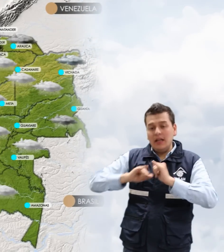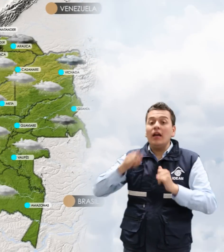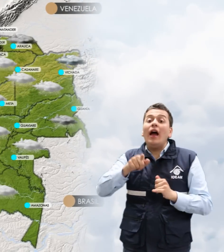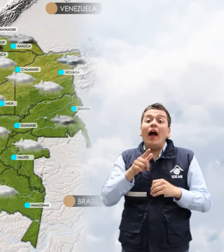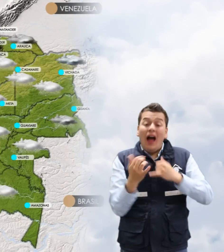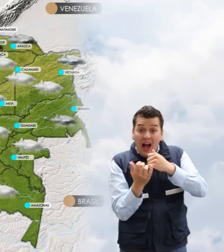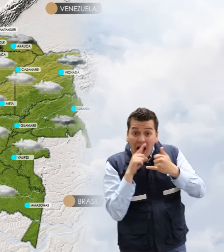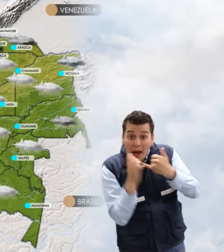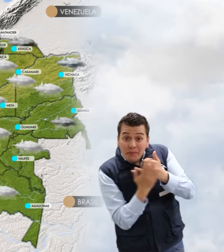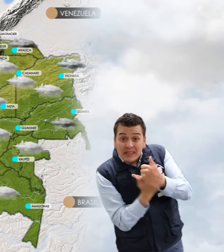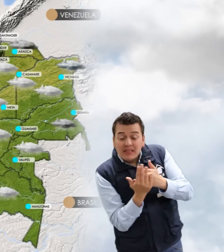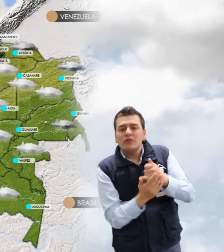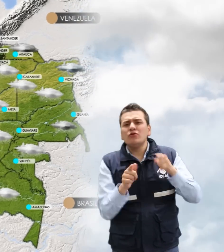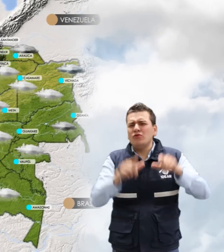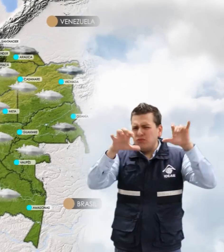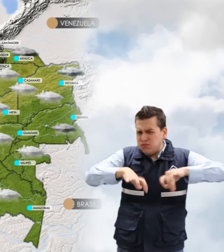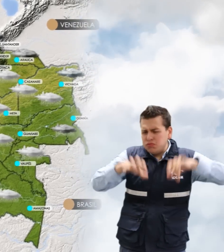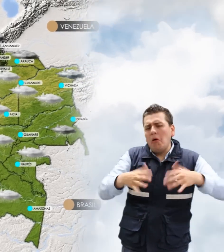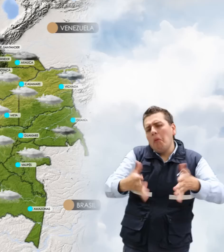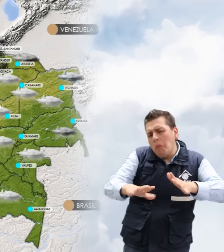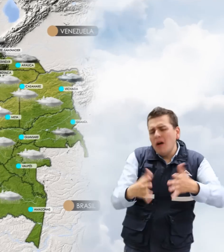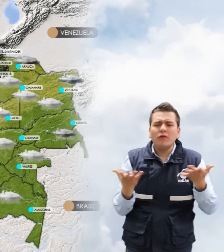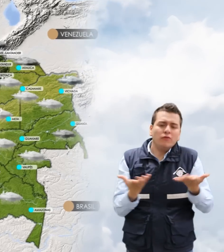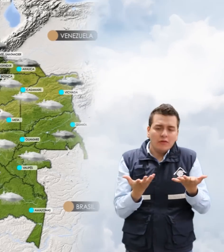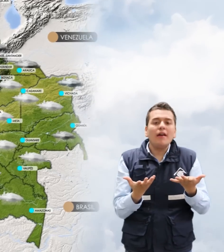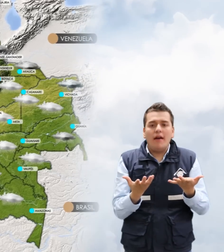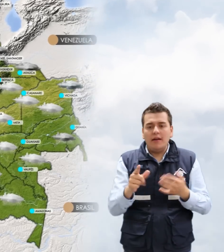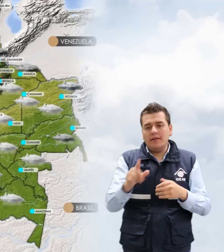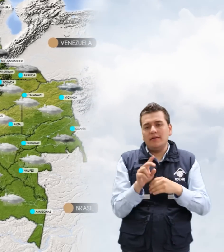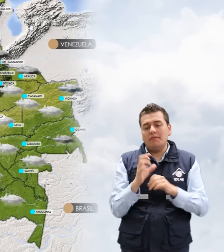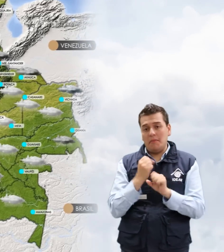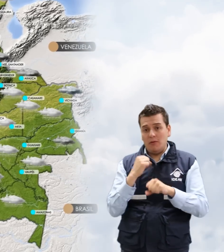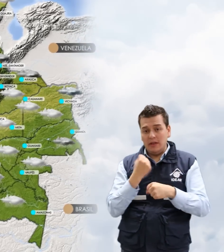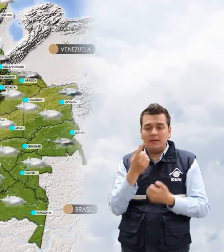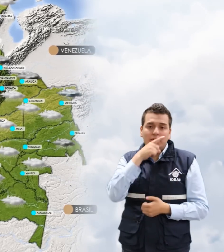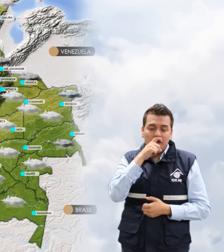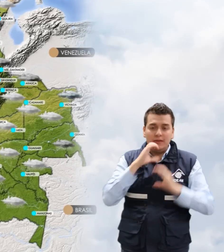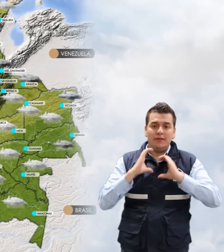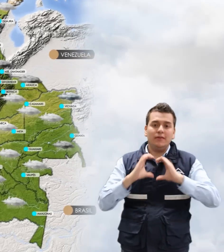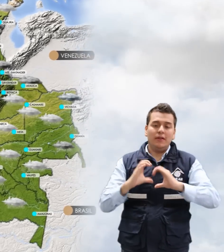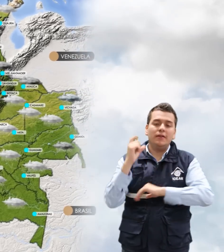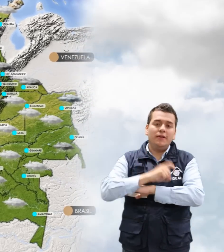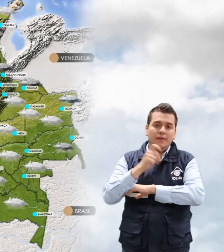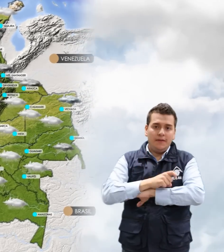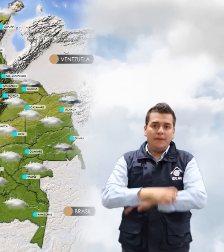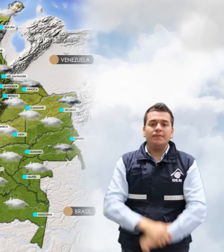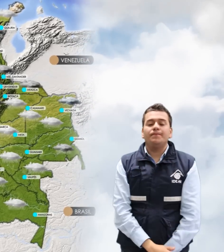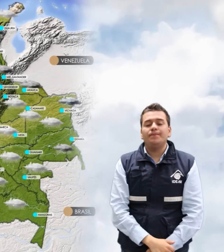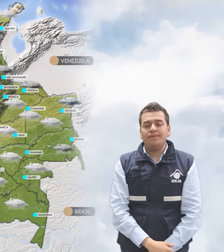se presentarán lluvias de carácter moderado, especialmente en sectores de Baupés, Amazonas, Caquetá y Putumayo.